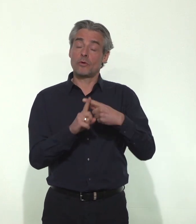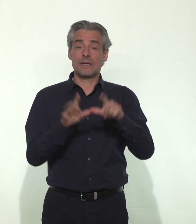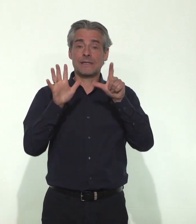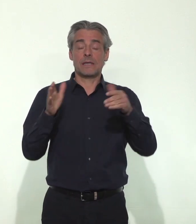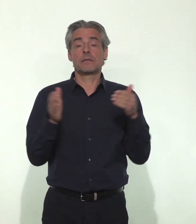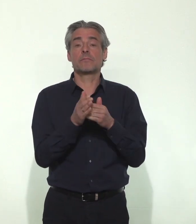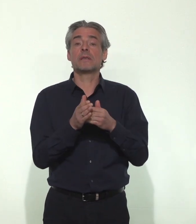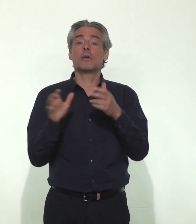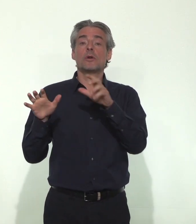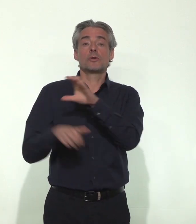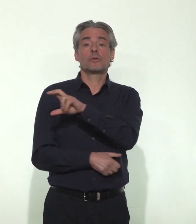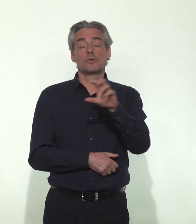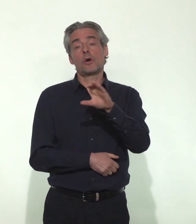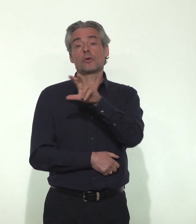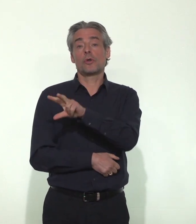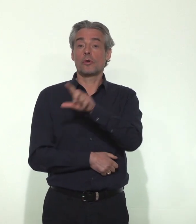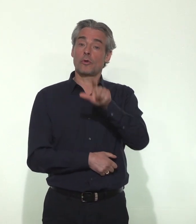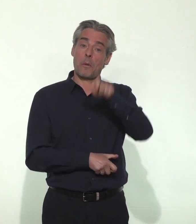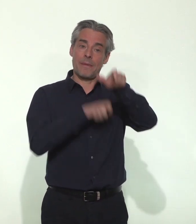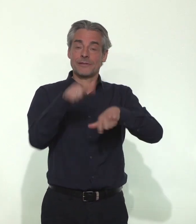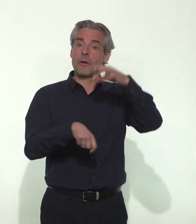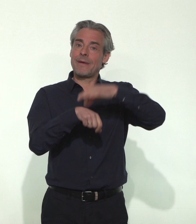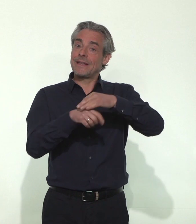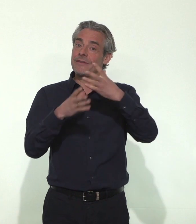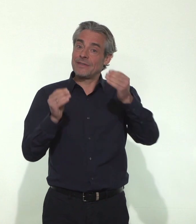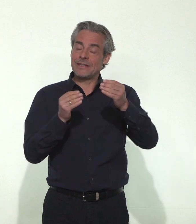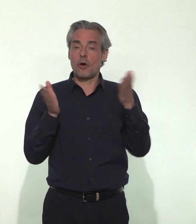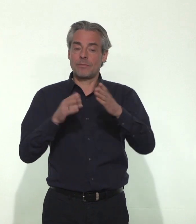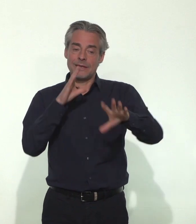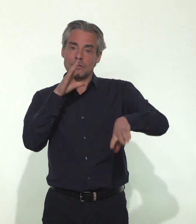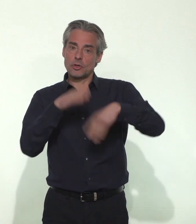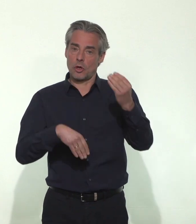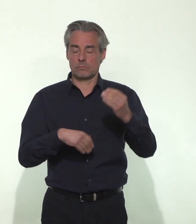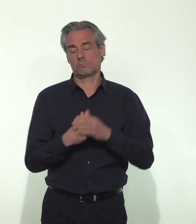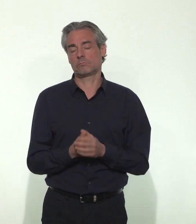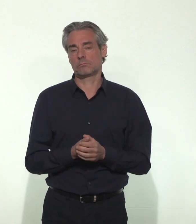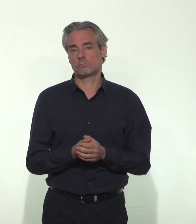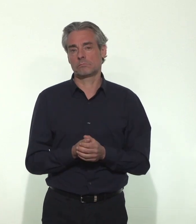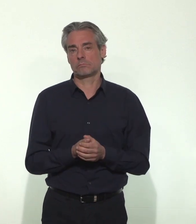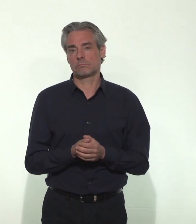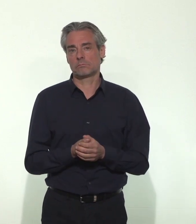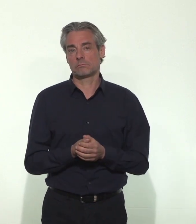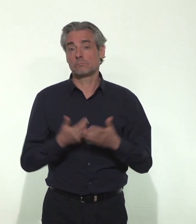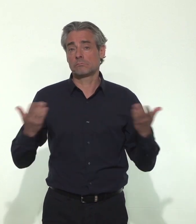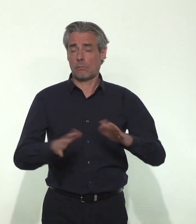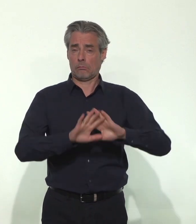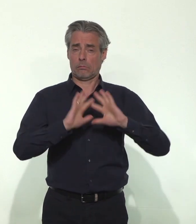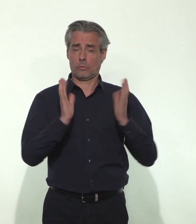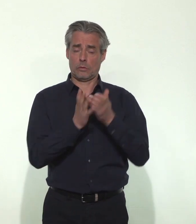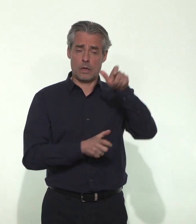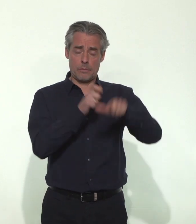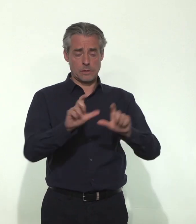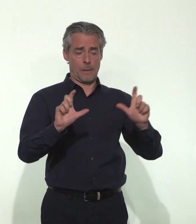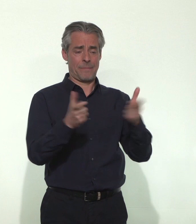7132 personnes sont sorties guéries de l'hôpital depuis la même date. Toutes les personnes